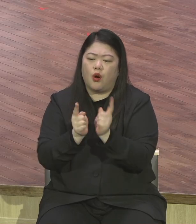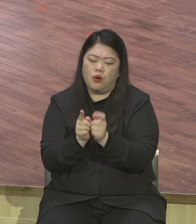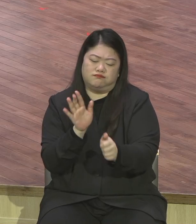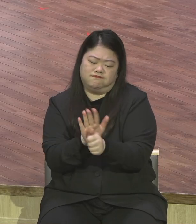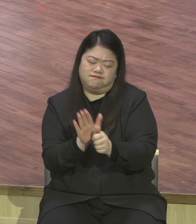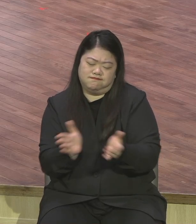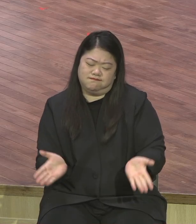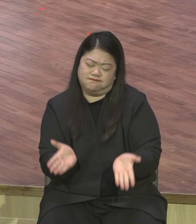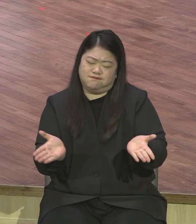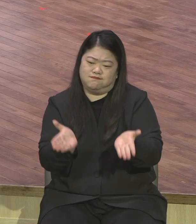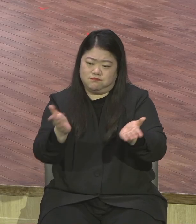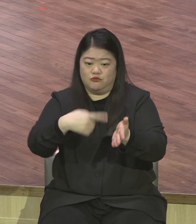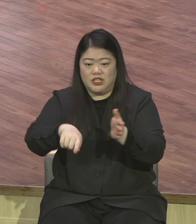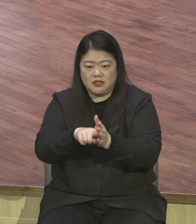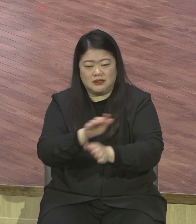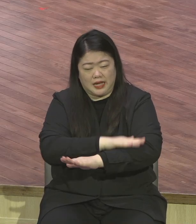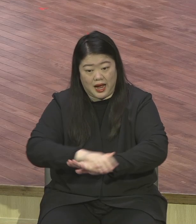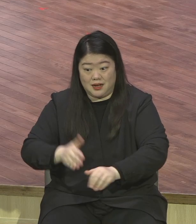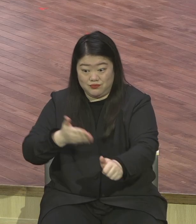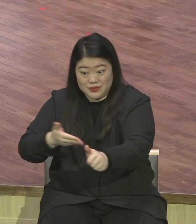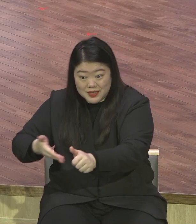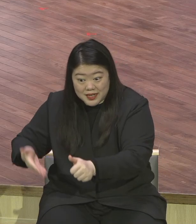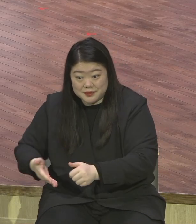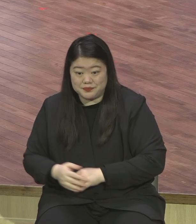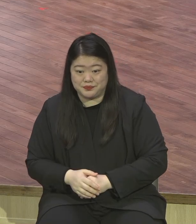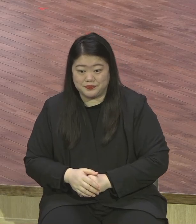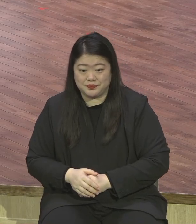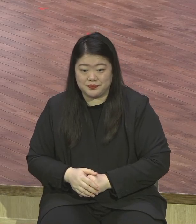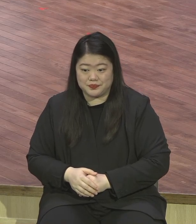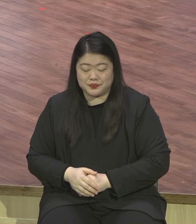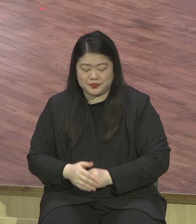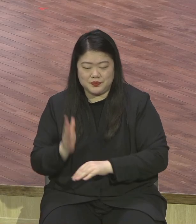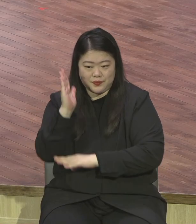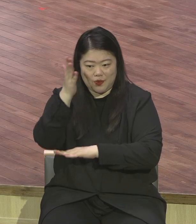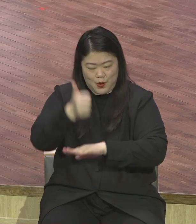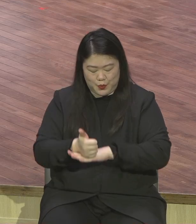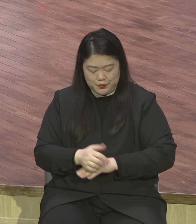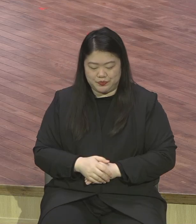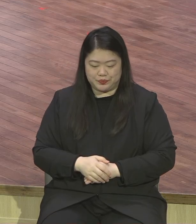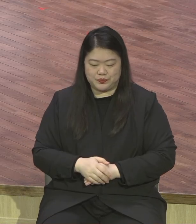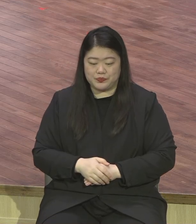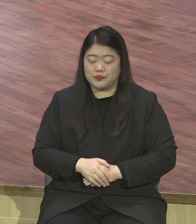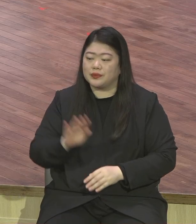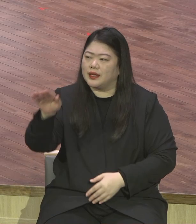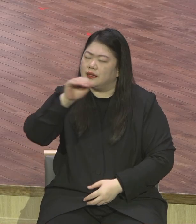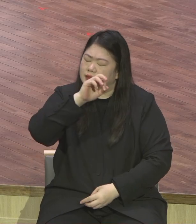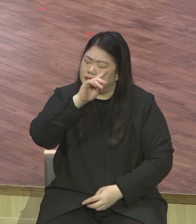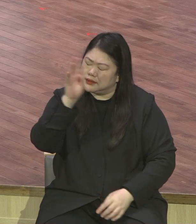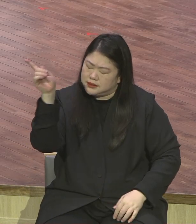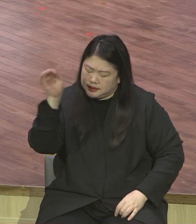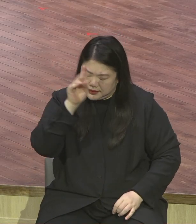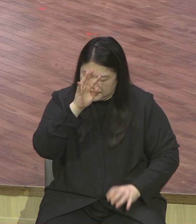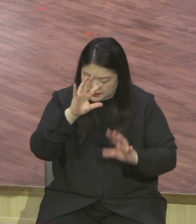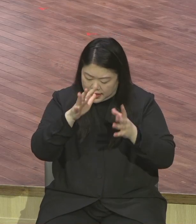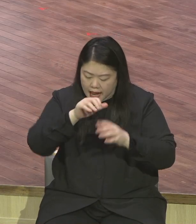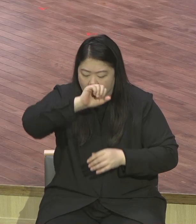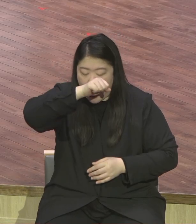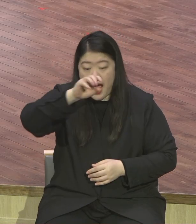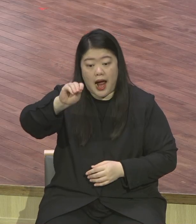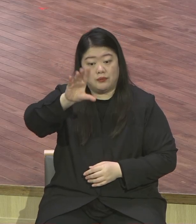결론입니다 남아프리카의 한 부족에서는 범죄한 사람이 범죄를